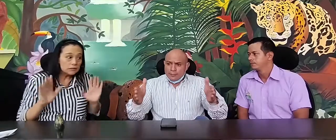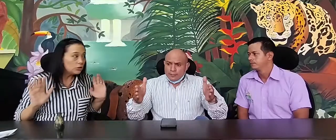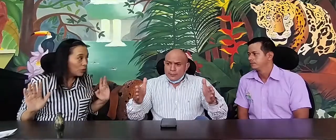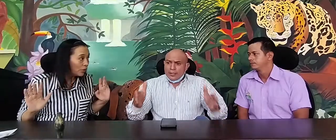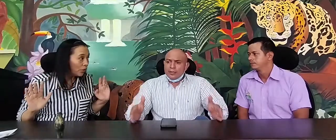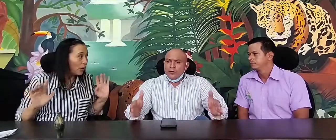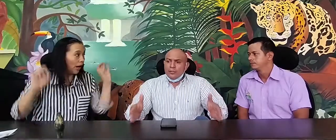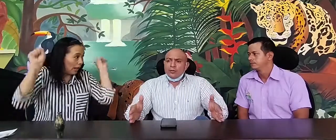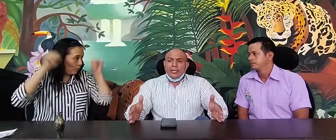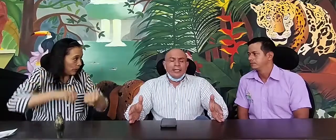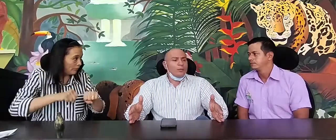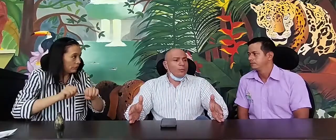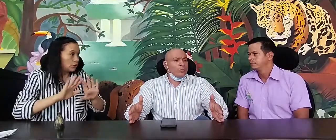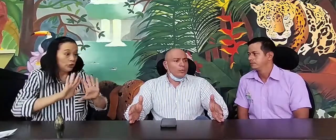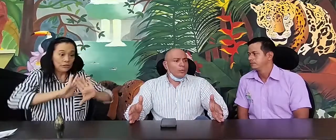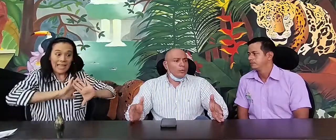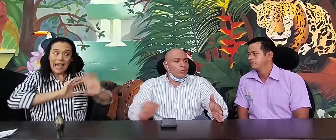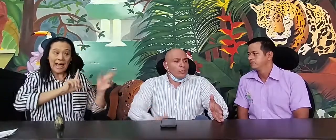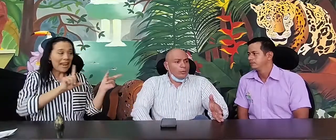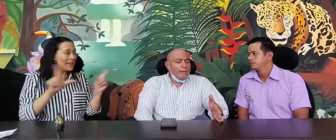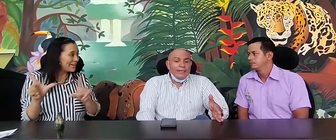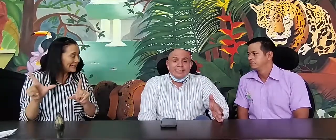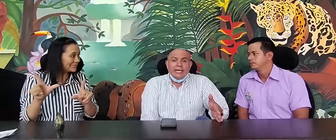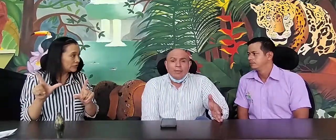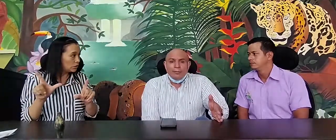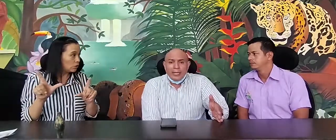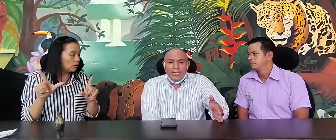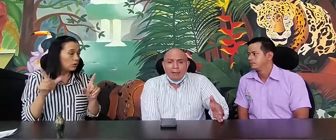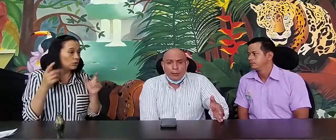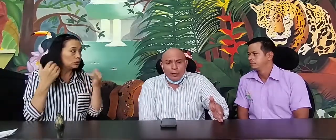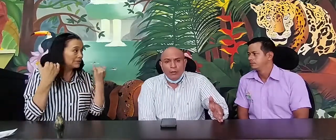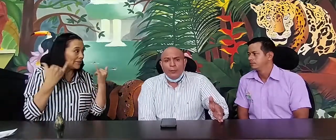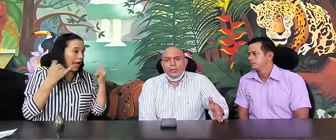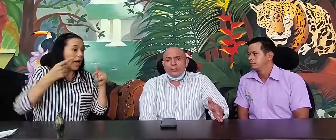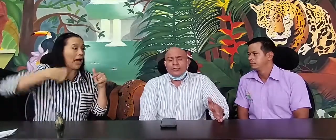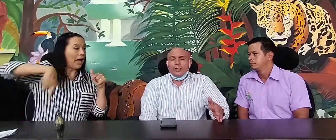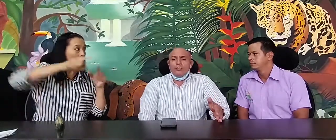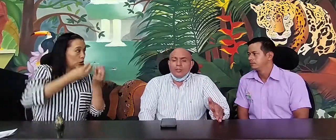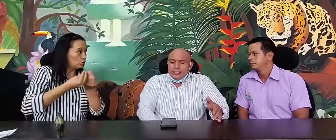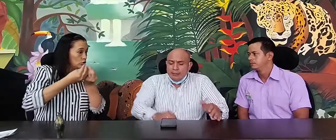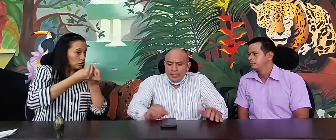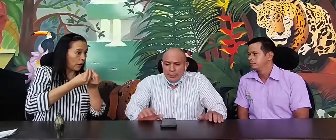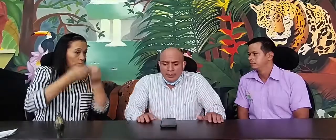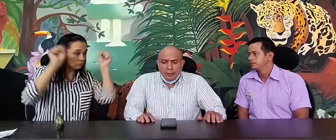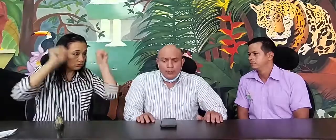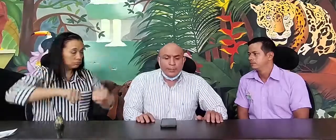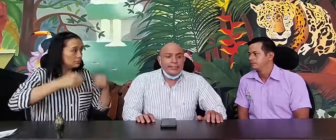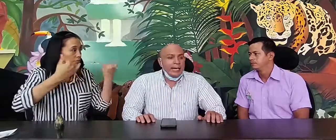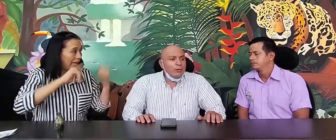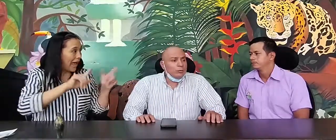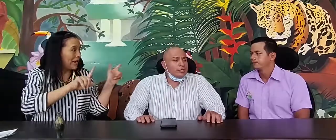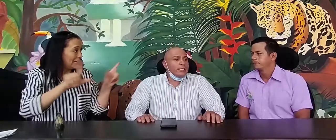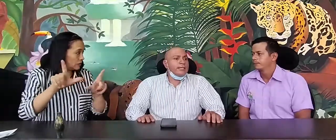Entonces, cuando quede como, o una vez sea más bien aprobado por el consejo municipal, pues ya ustedes